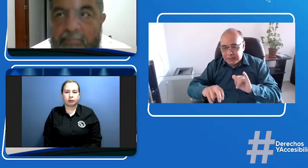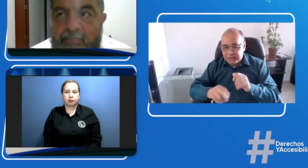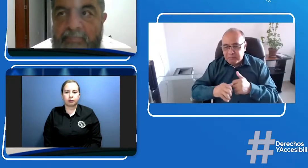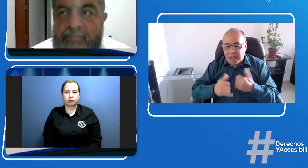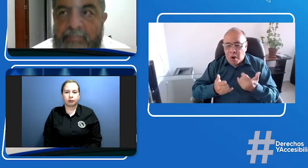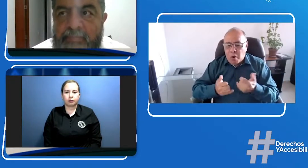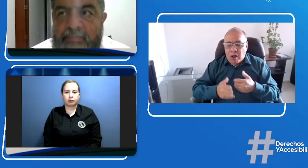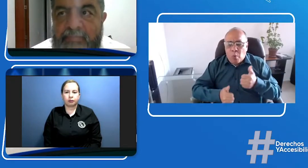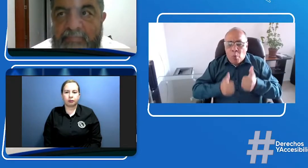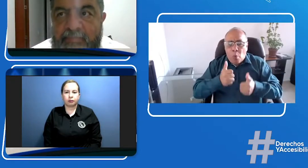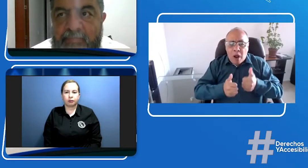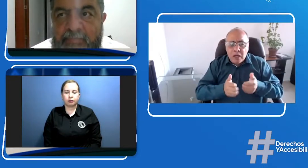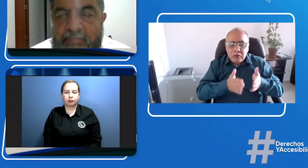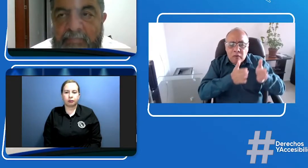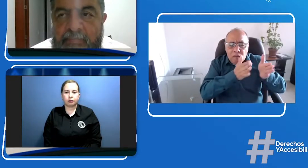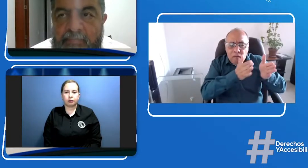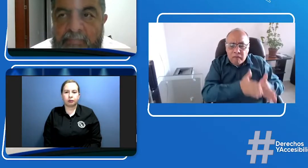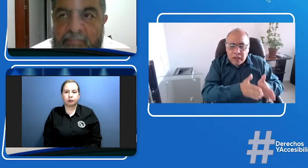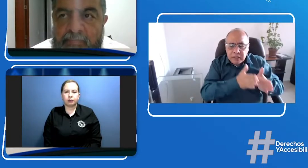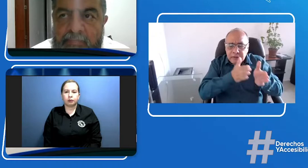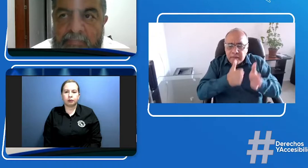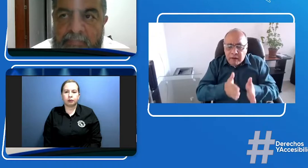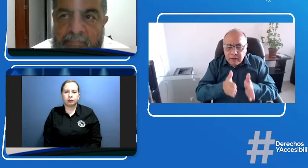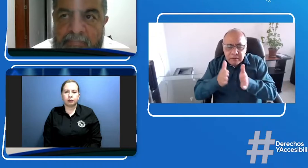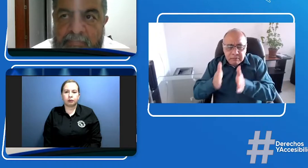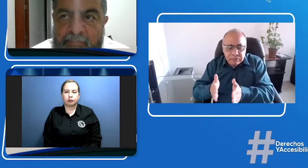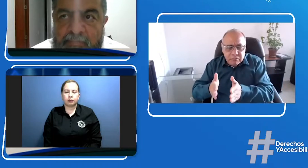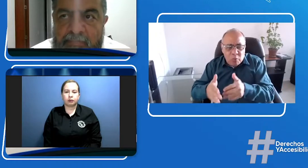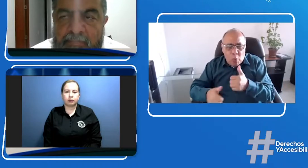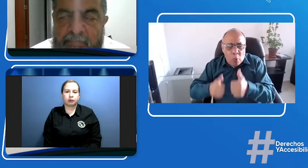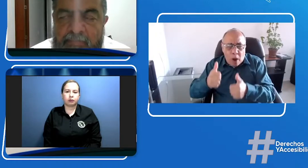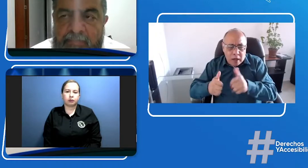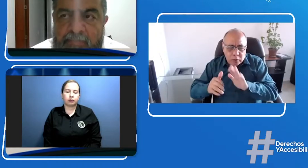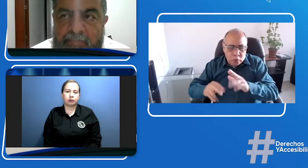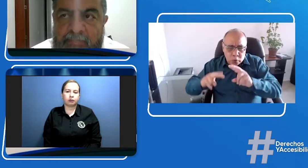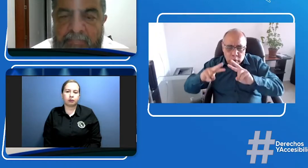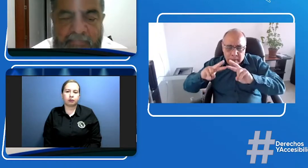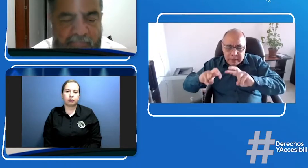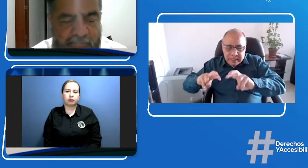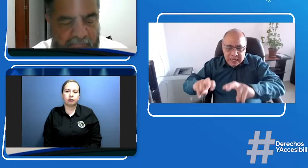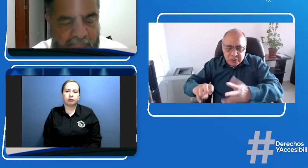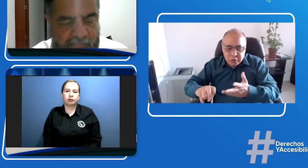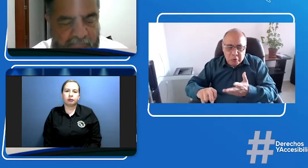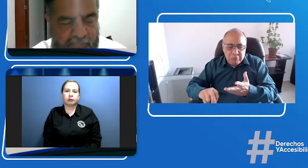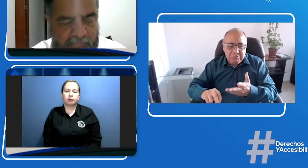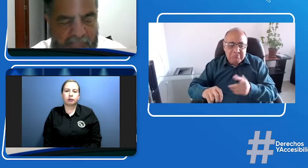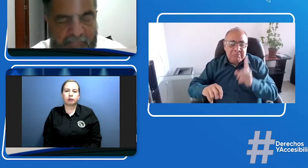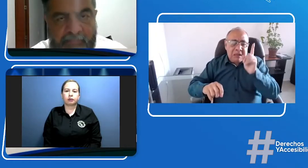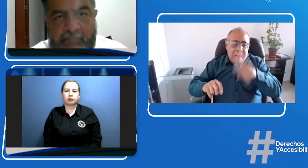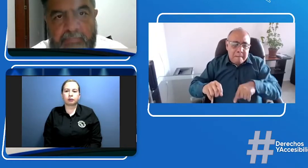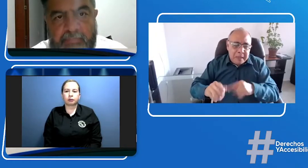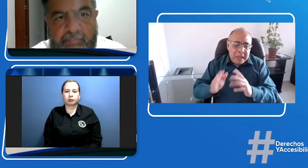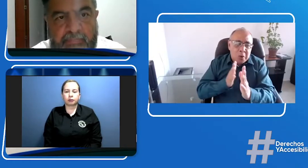esta investigación? Cuéntenos qué fases y qué etapas tiene esta